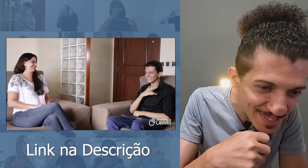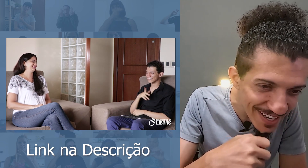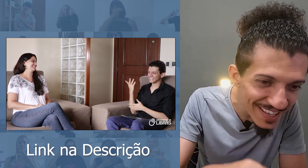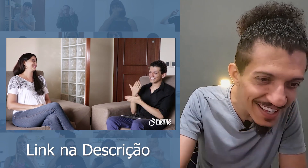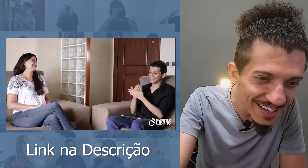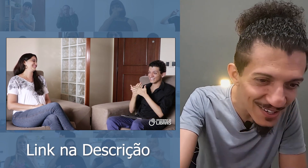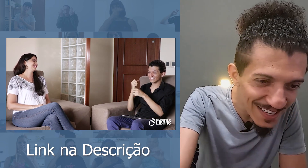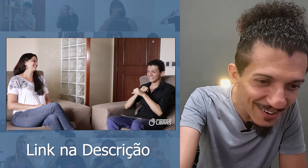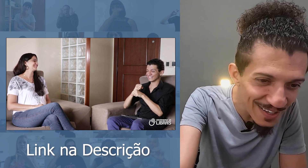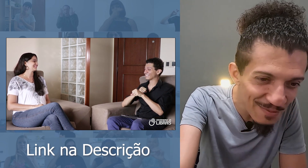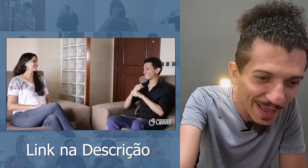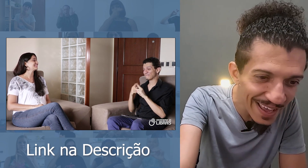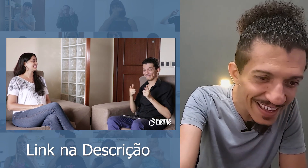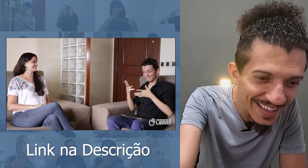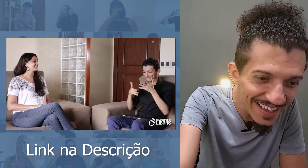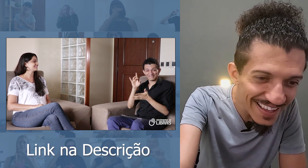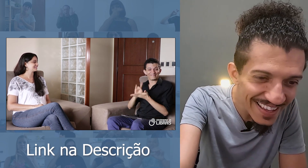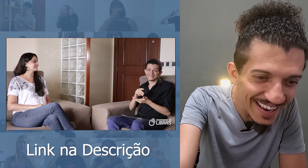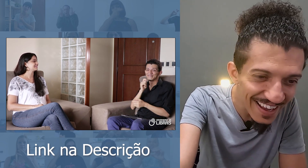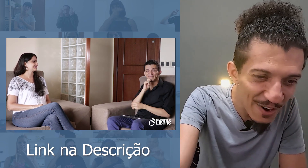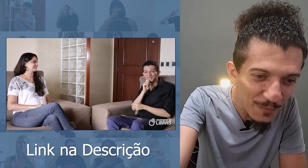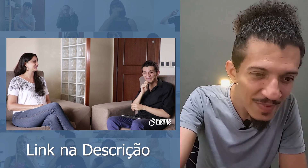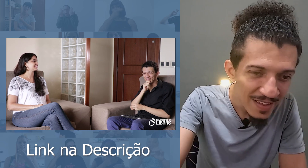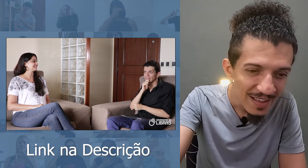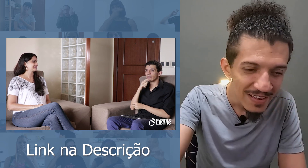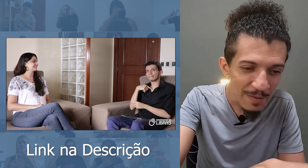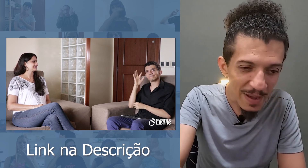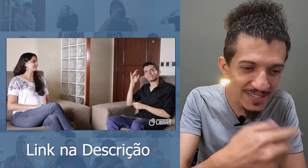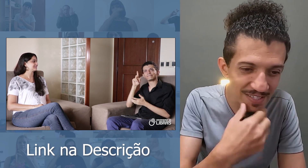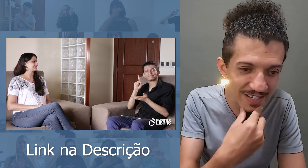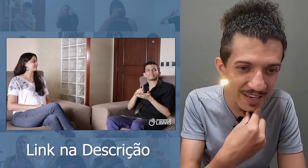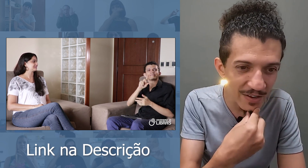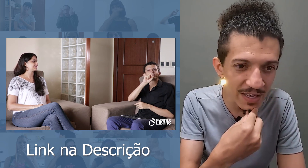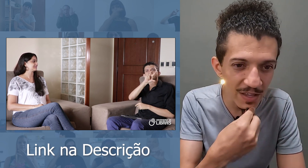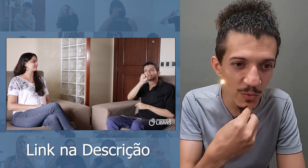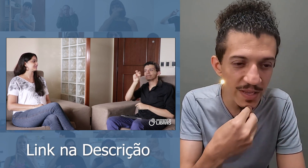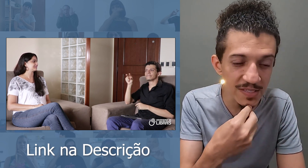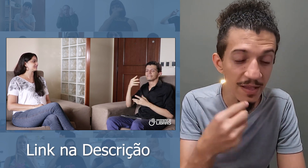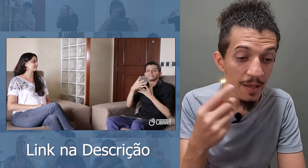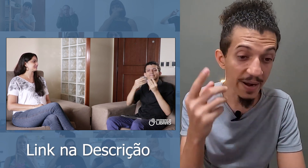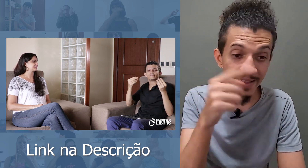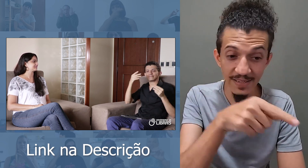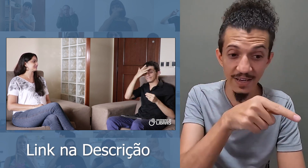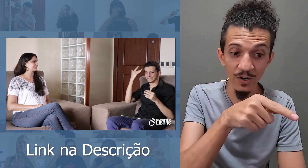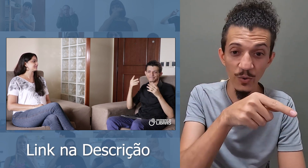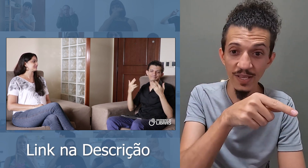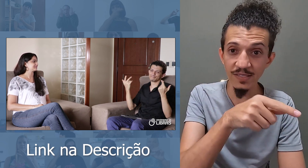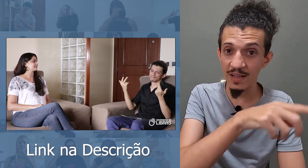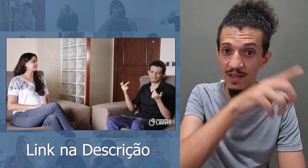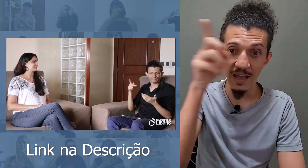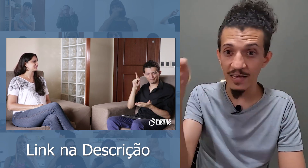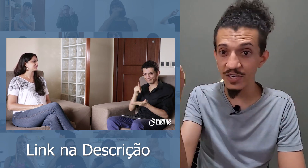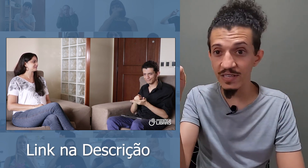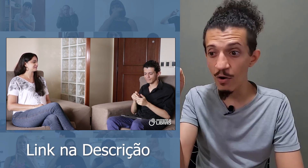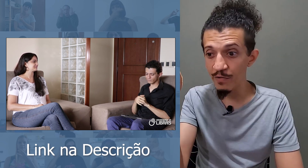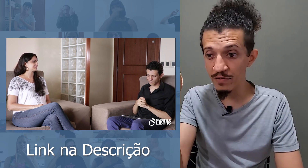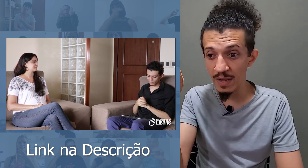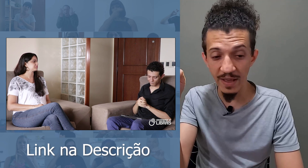aqui. Nossa aluna também. Legal. Tem mais gente chegando aqui no Insta. Para quem está chegando no Insta, a gente está ao vivo também no